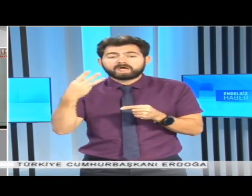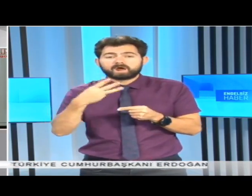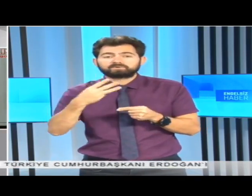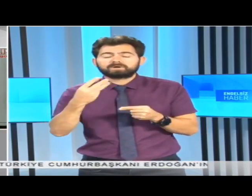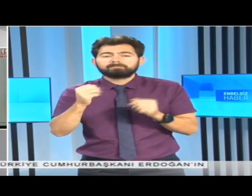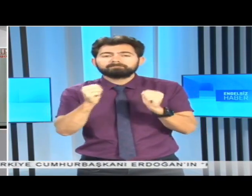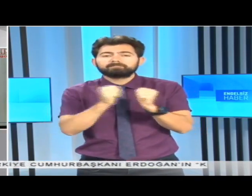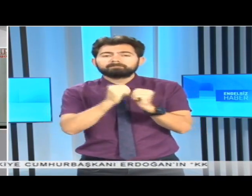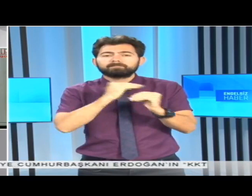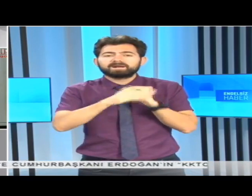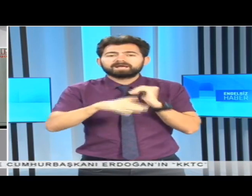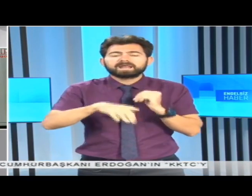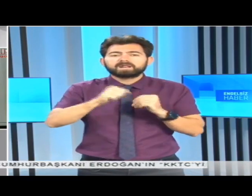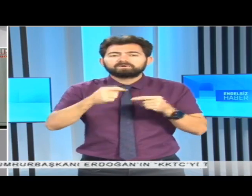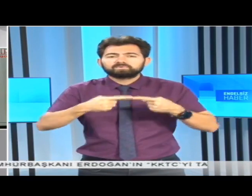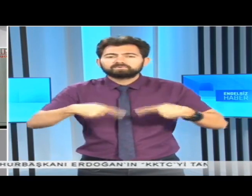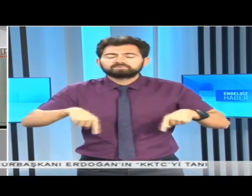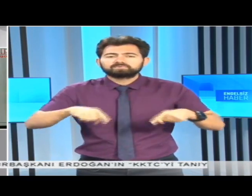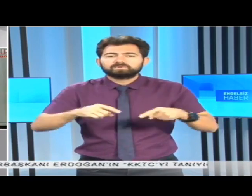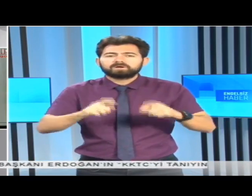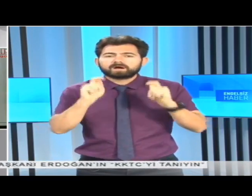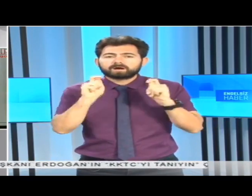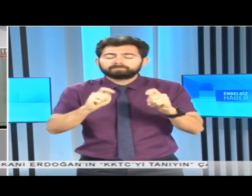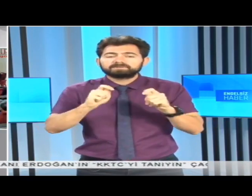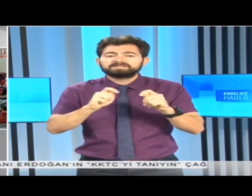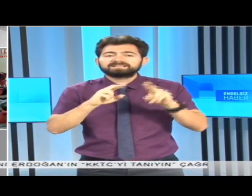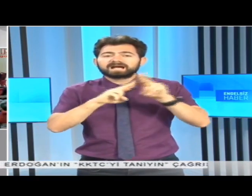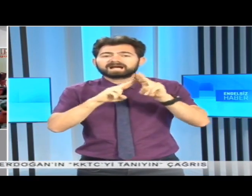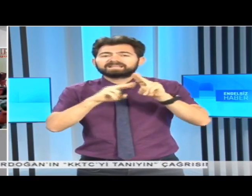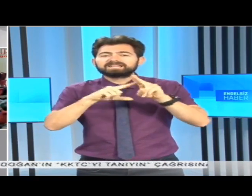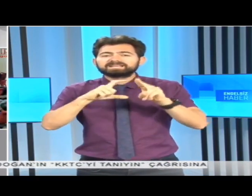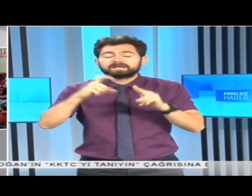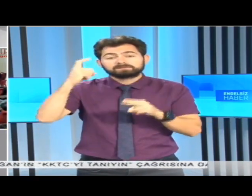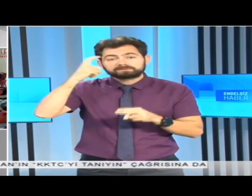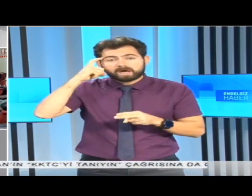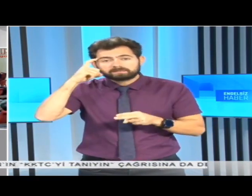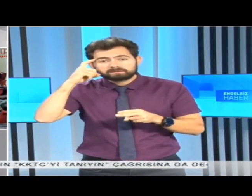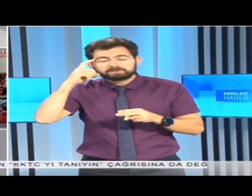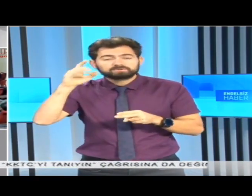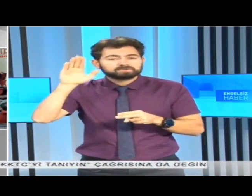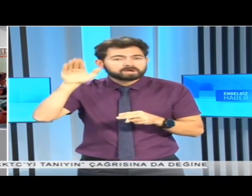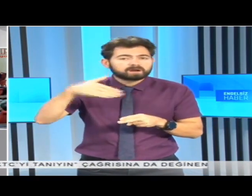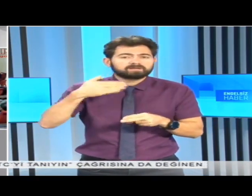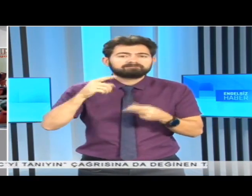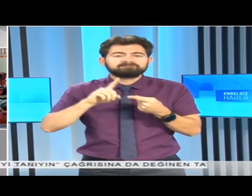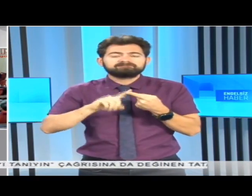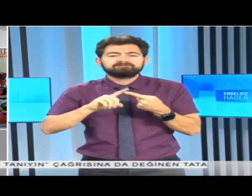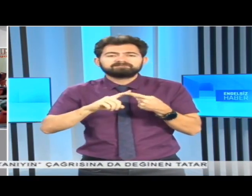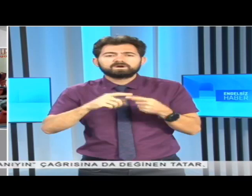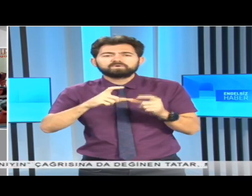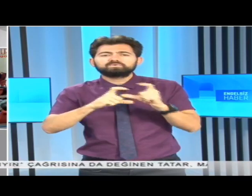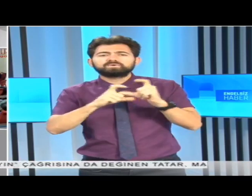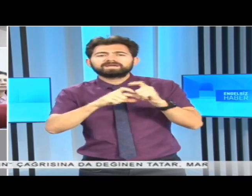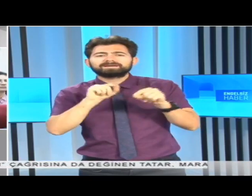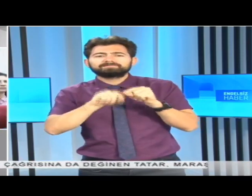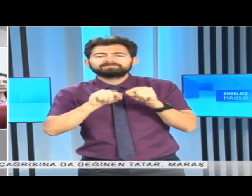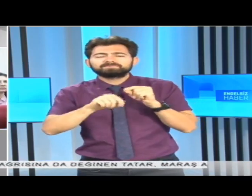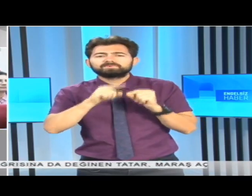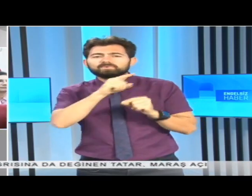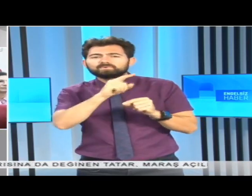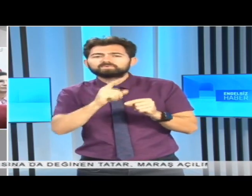Kuzey Kıbrıs Türk Cumhuriyeti'ni tanıyanın çağrısı ve Güney Kıbrıs'ın son dönemlerde